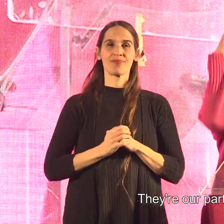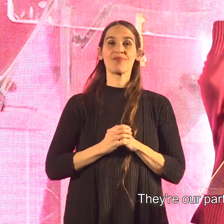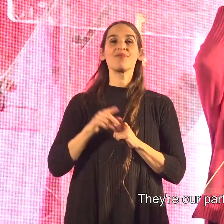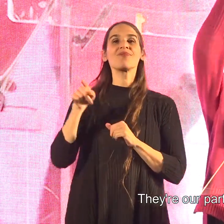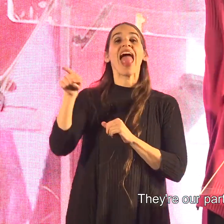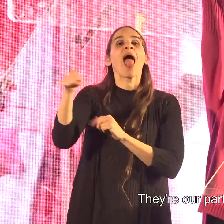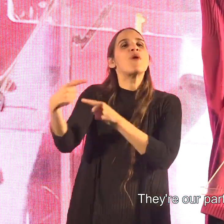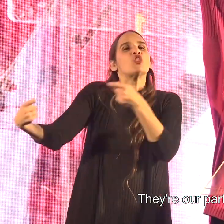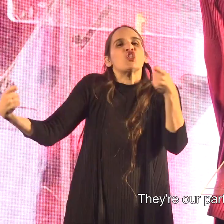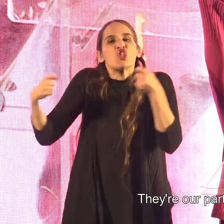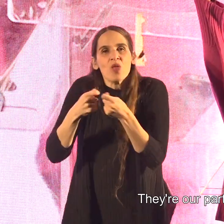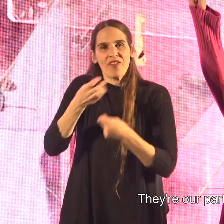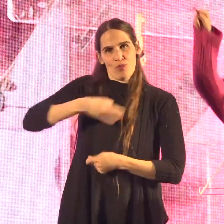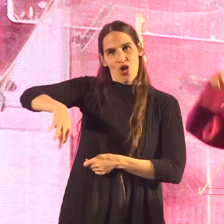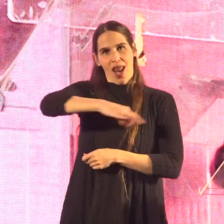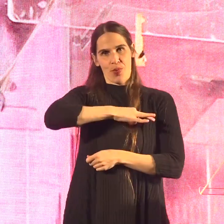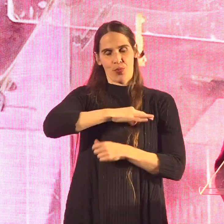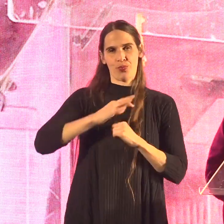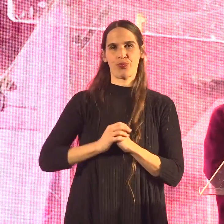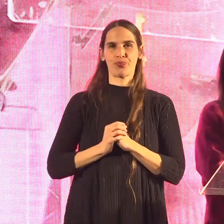השותפים שלנו